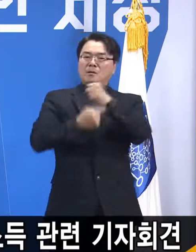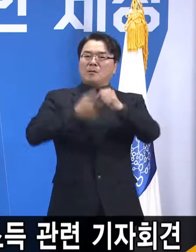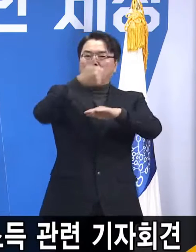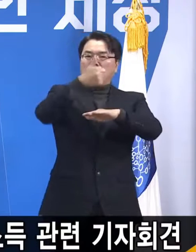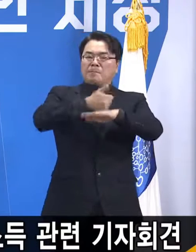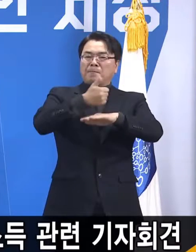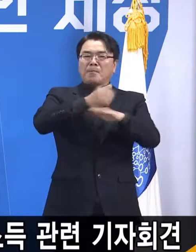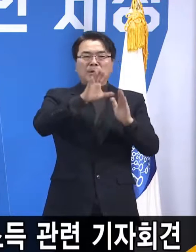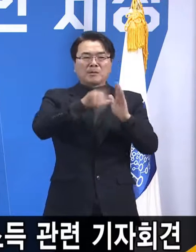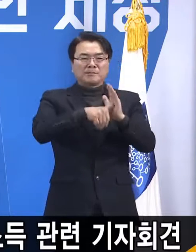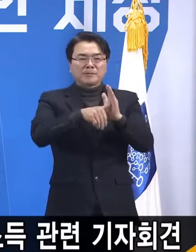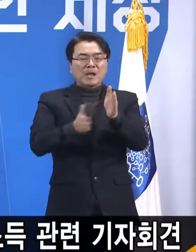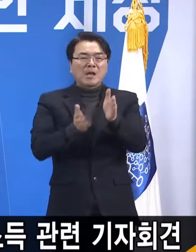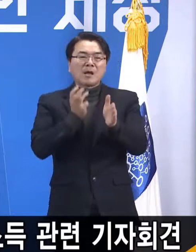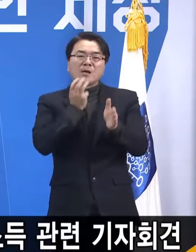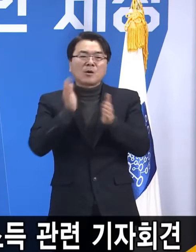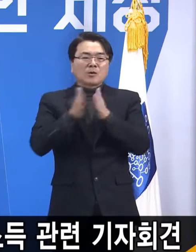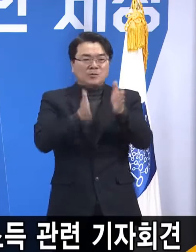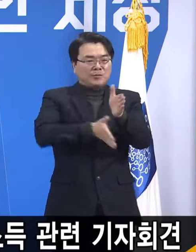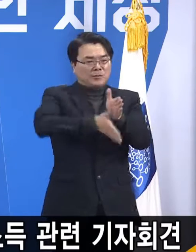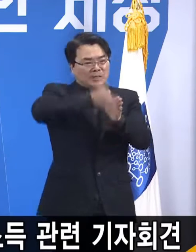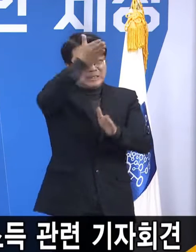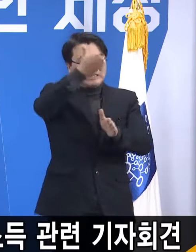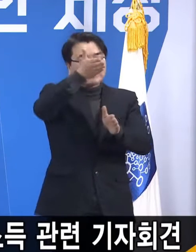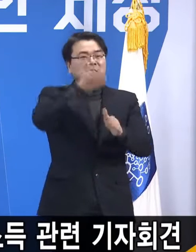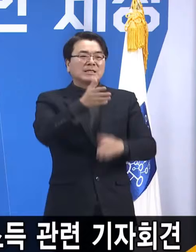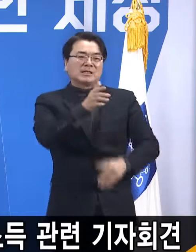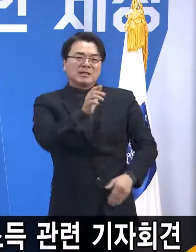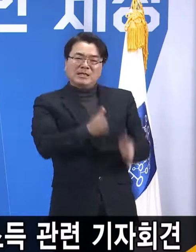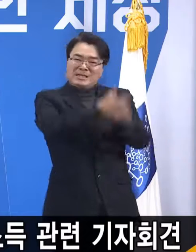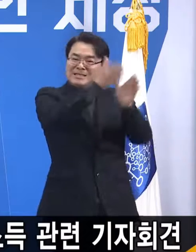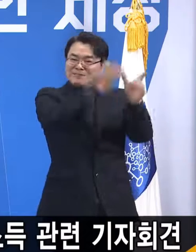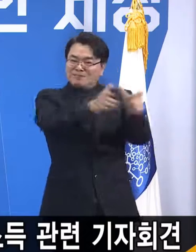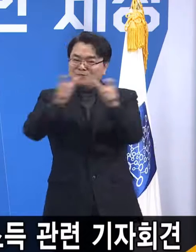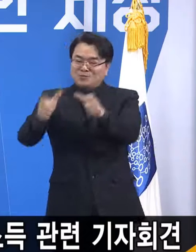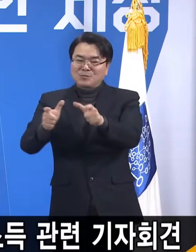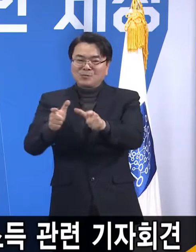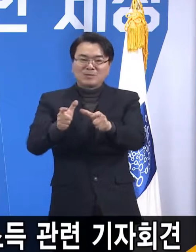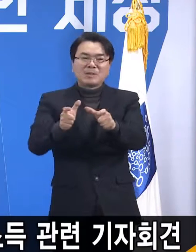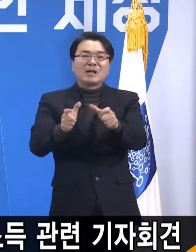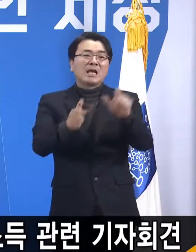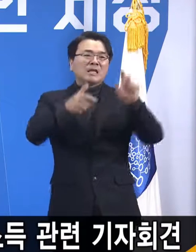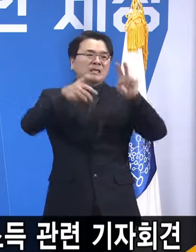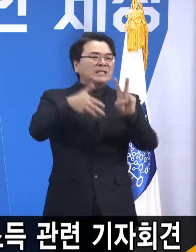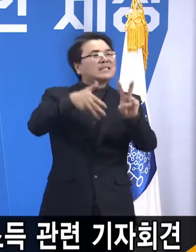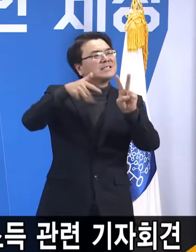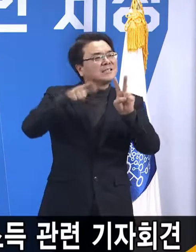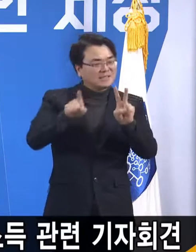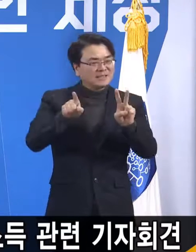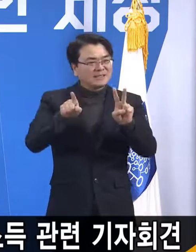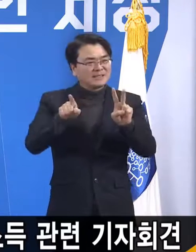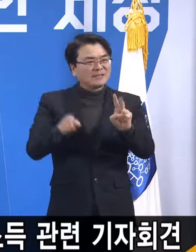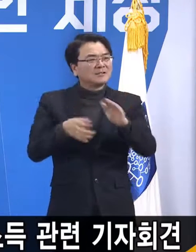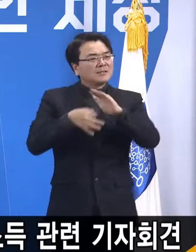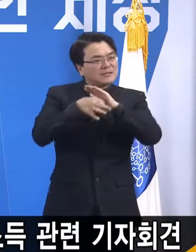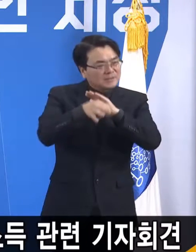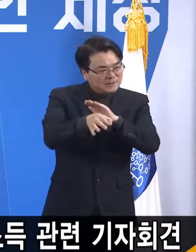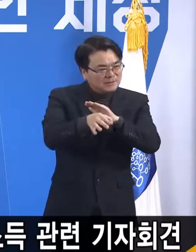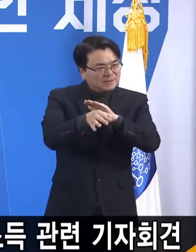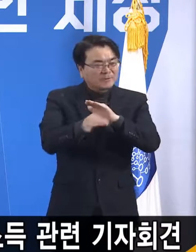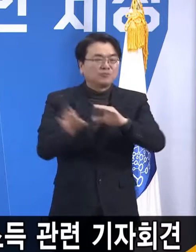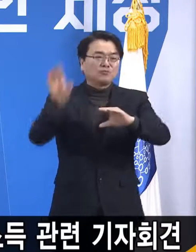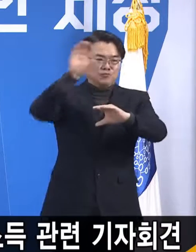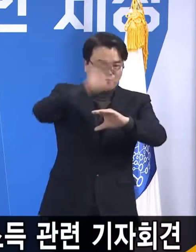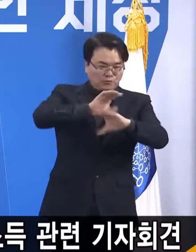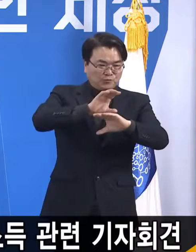시군 두 곳이 재난기본소득을 1차 지급 외에 추가로 지원한